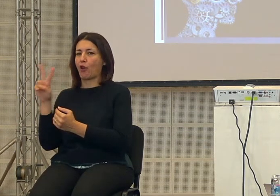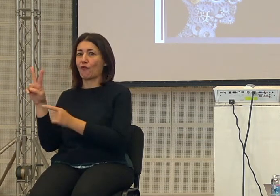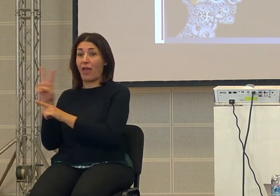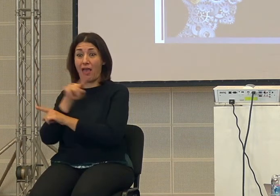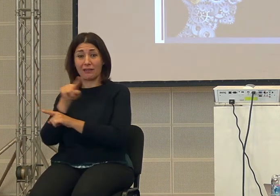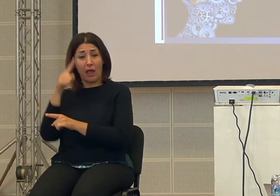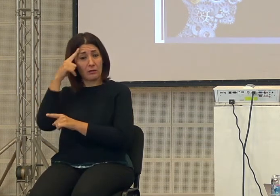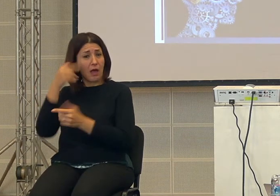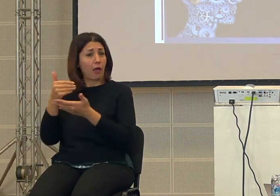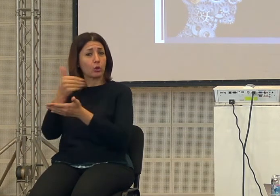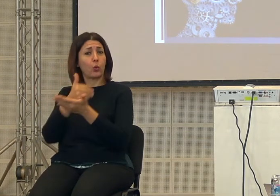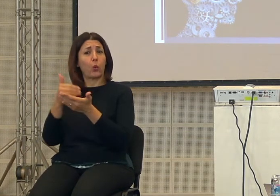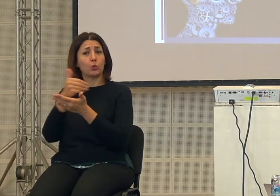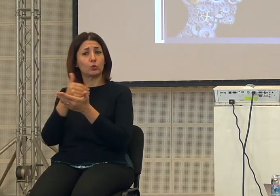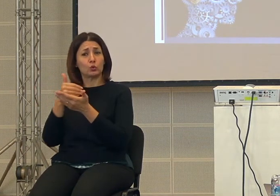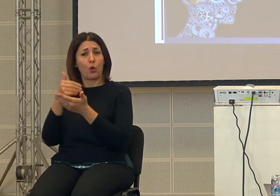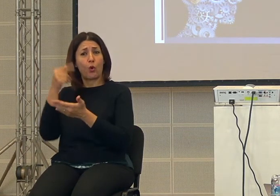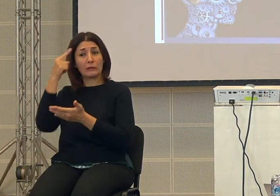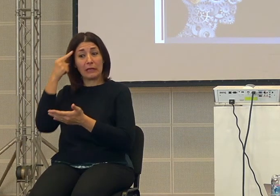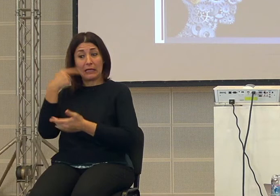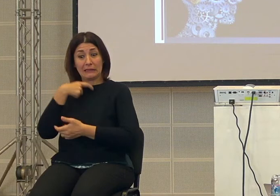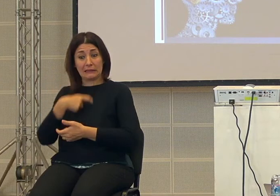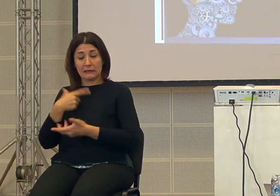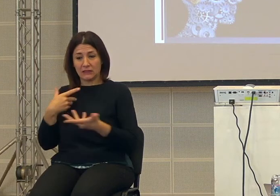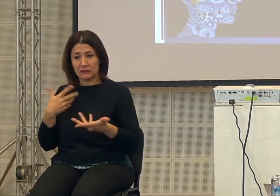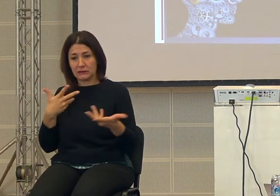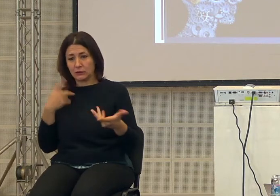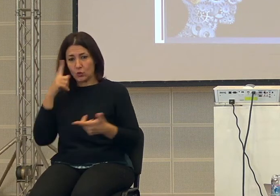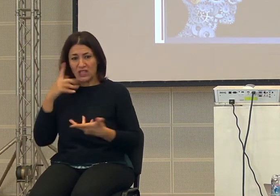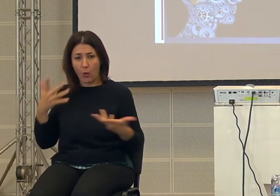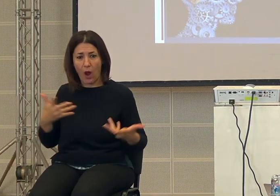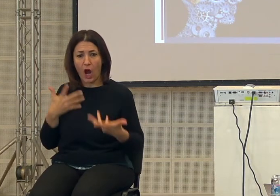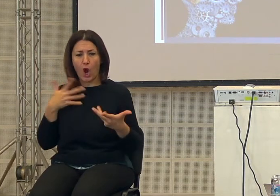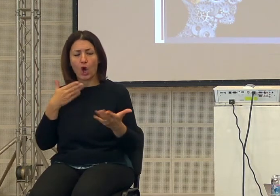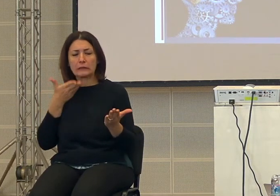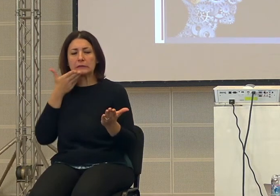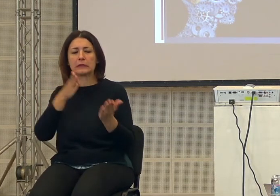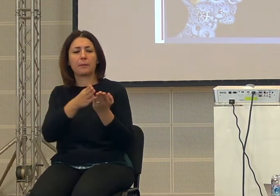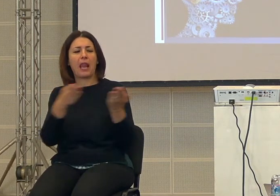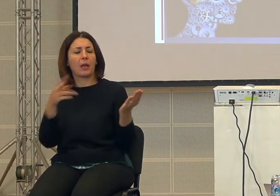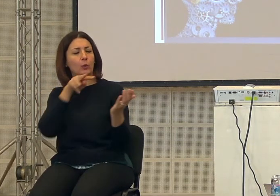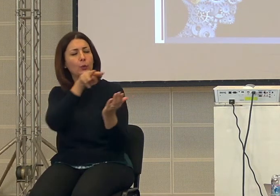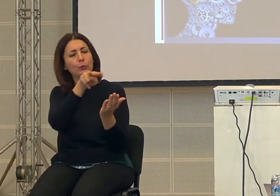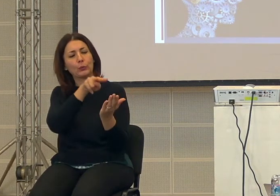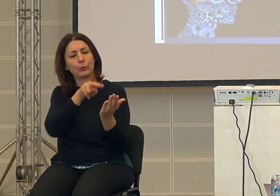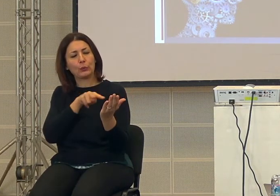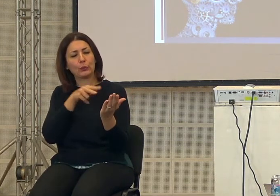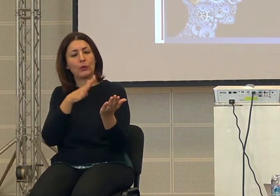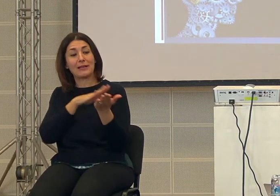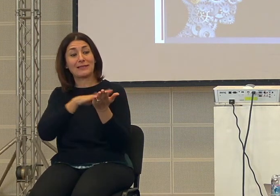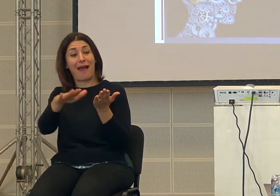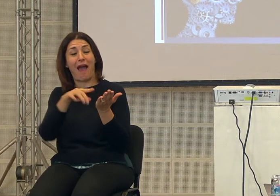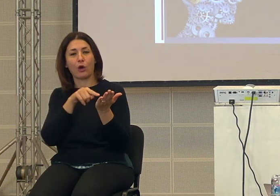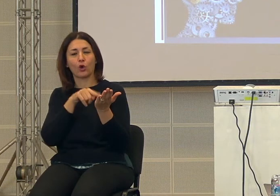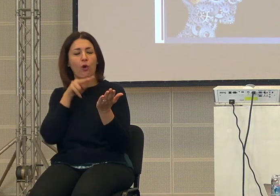tutto o perché perlomeno se uno doveva scoprire se uno doveva sapere qualcosa doveva rivolgersi al libro sacro dove